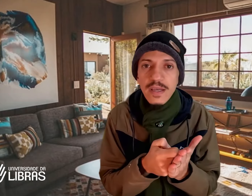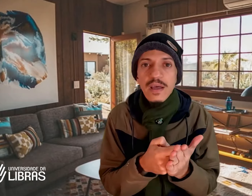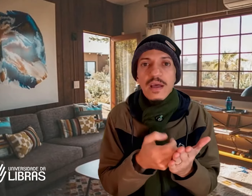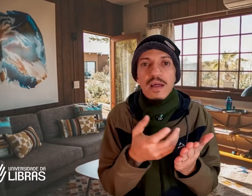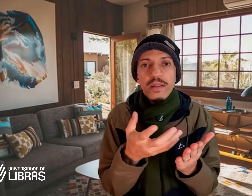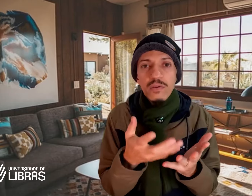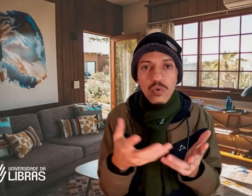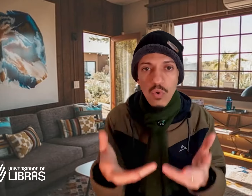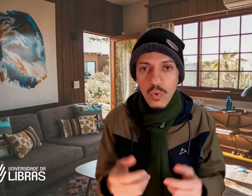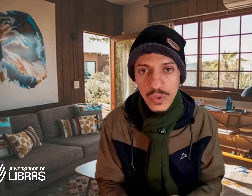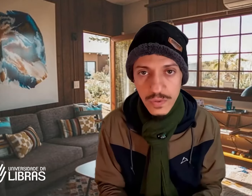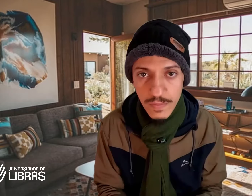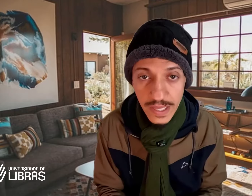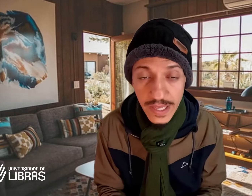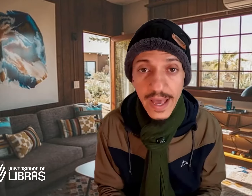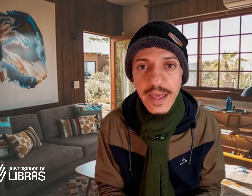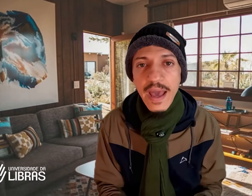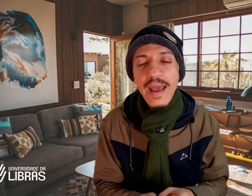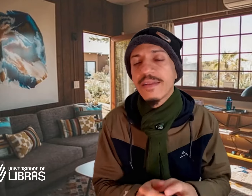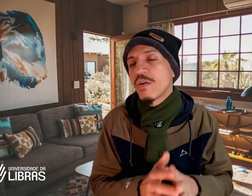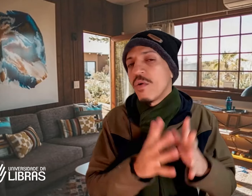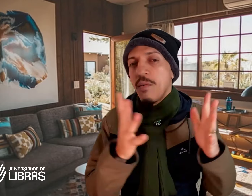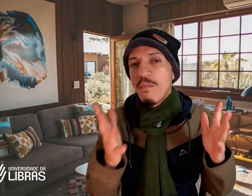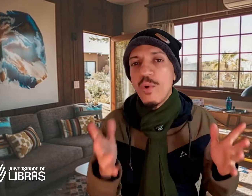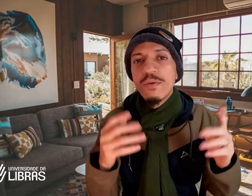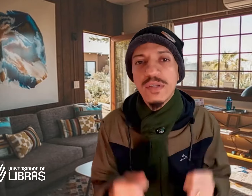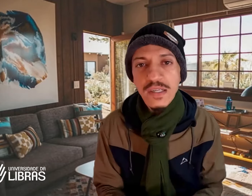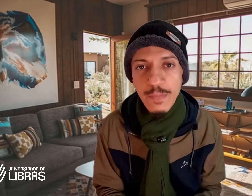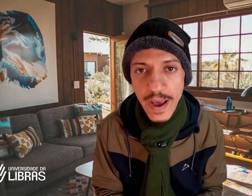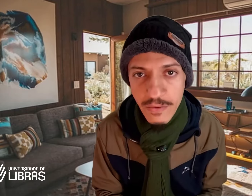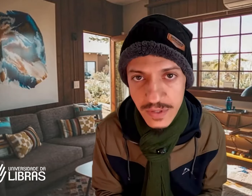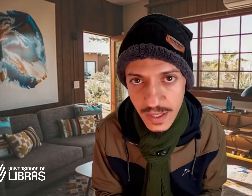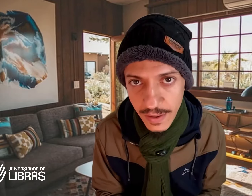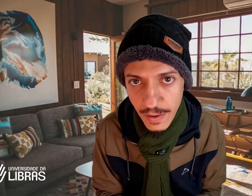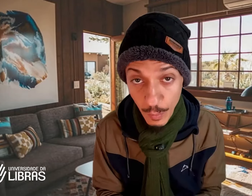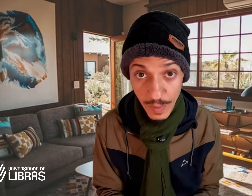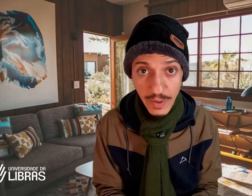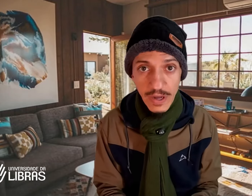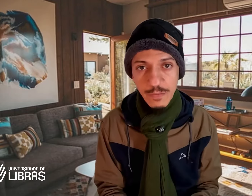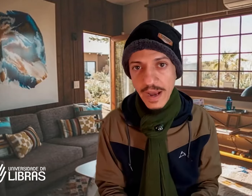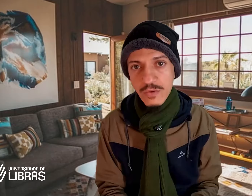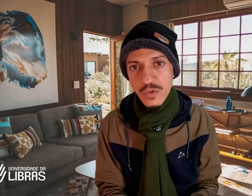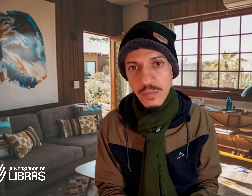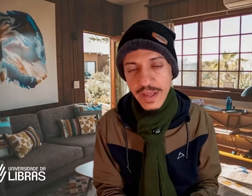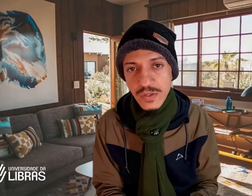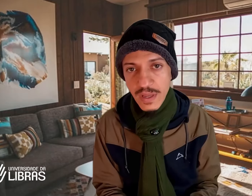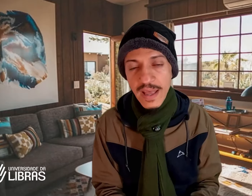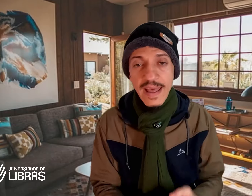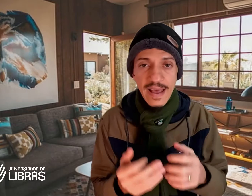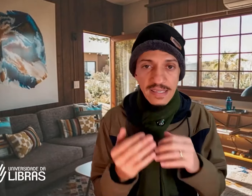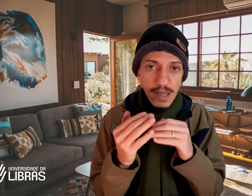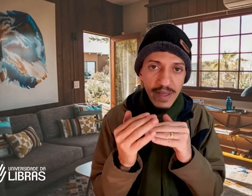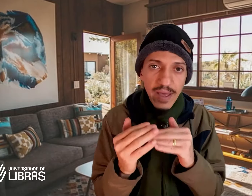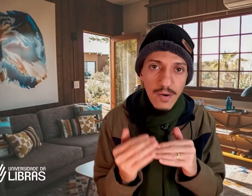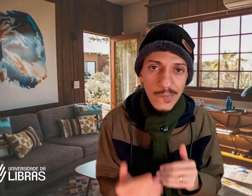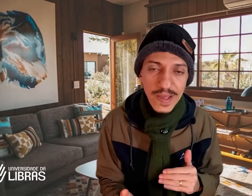do concurso. E aí entram muitos aspectos aqui. O primeiro aspecto sobre isso é saber realmente